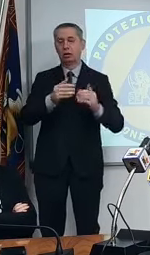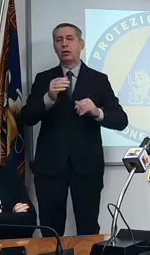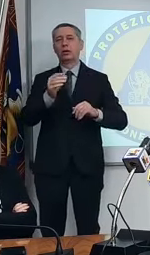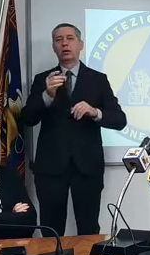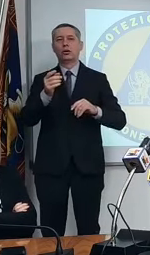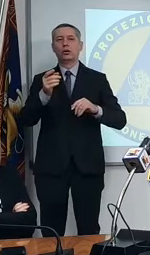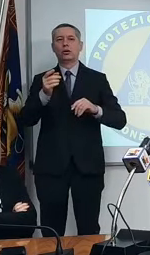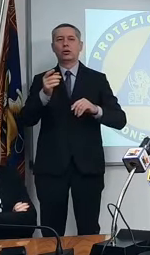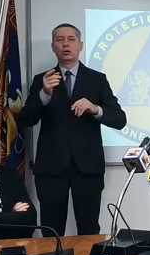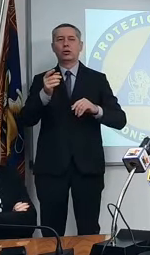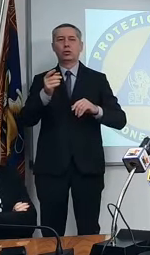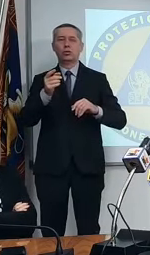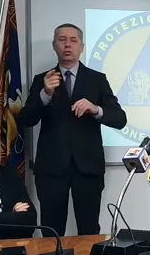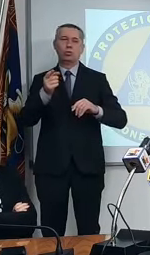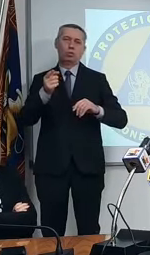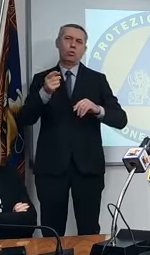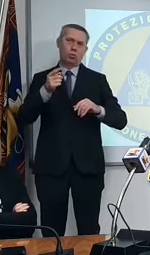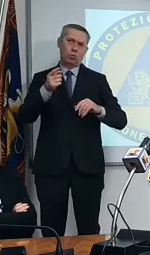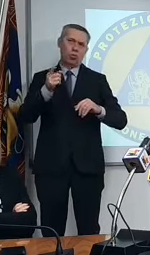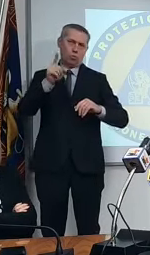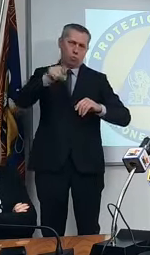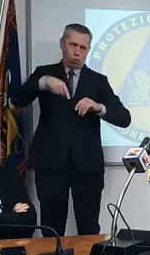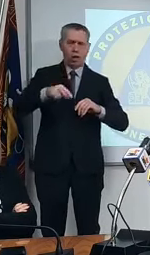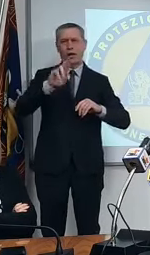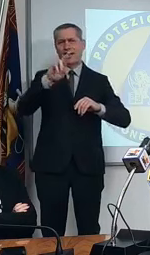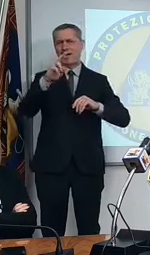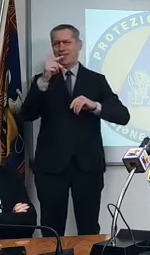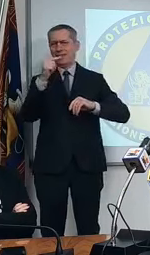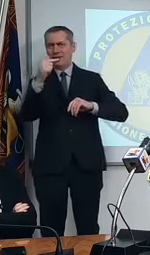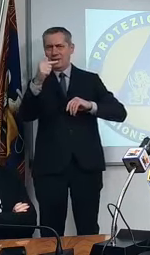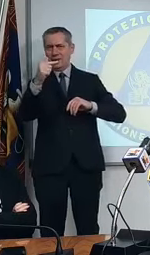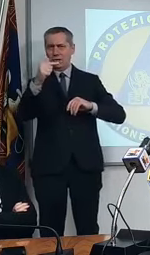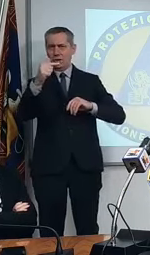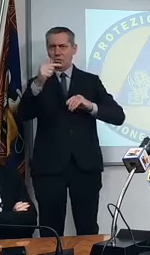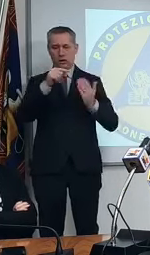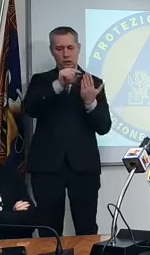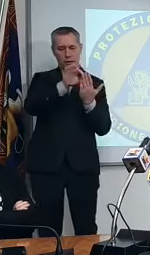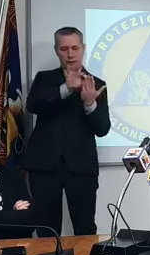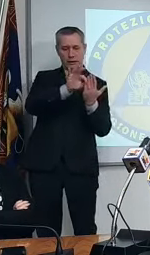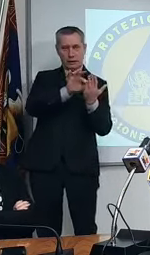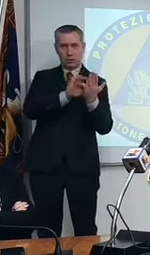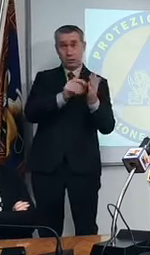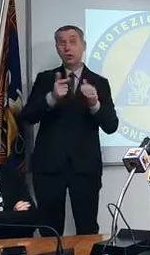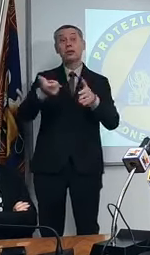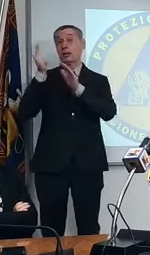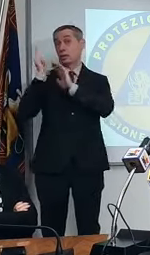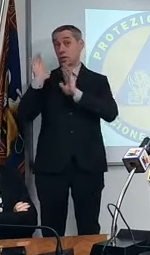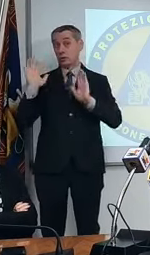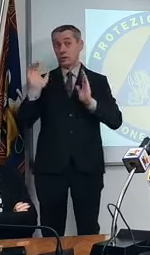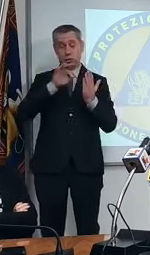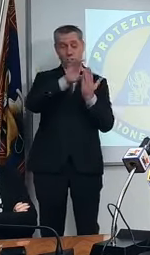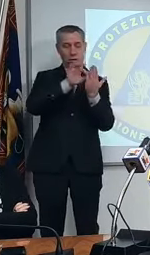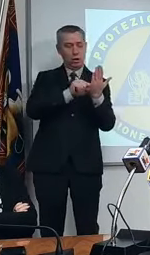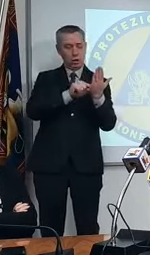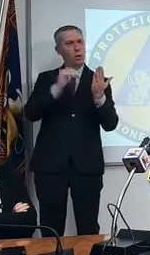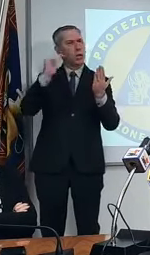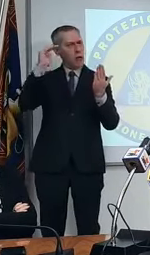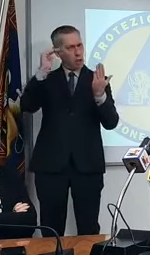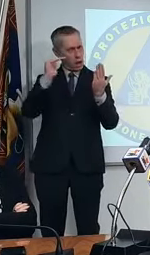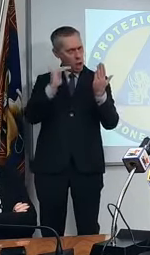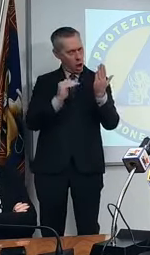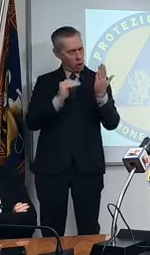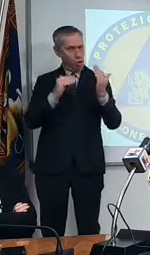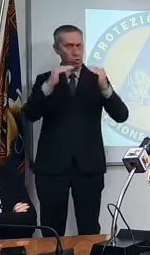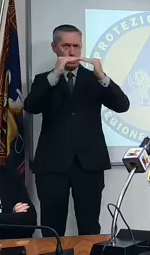per l'R con T, avevamo avuto due dati la scorsa settimana in calo sotto i